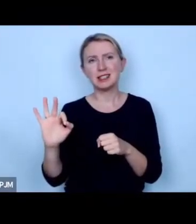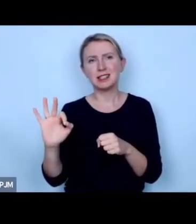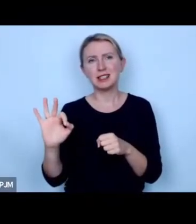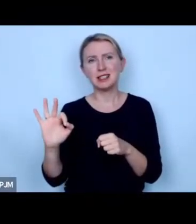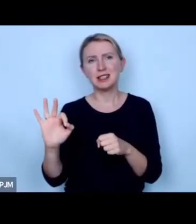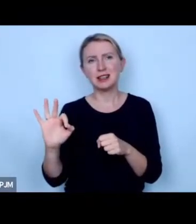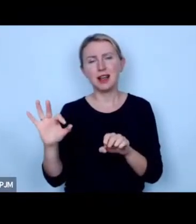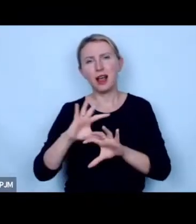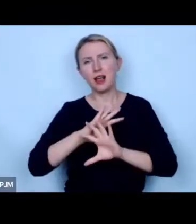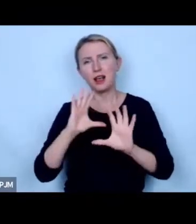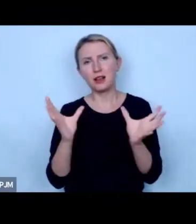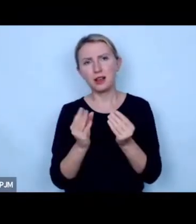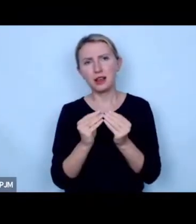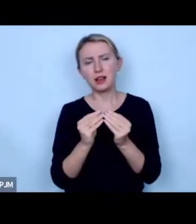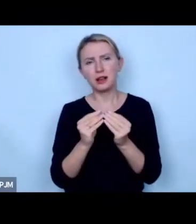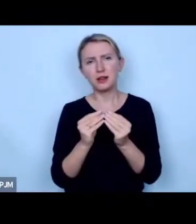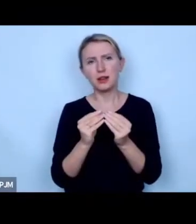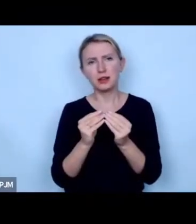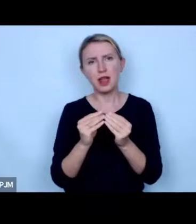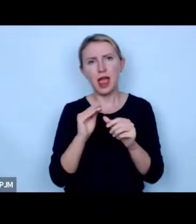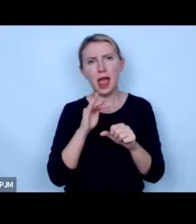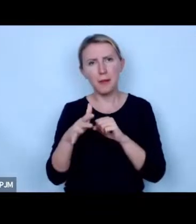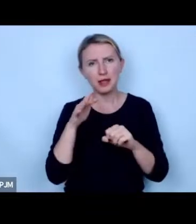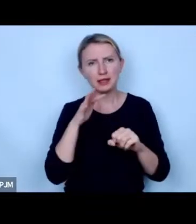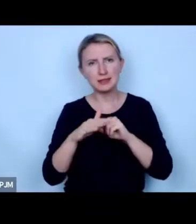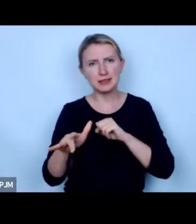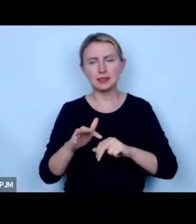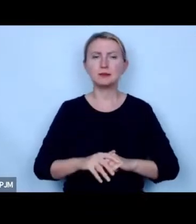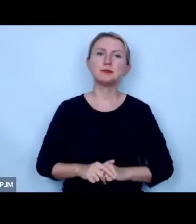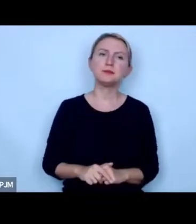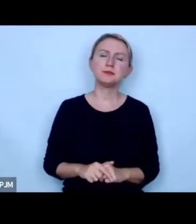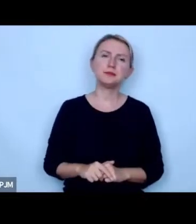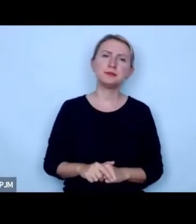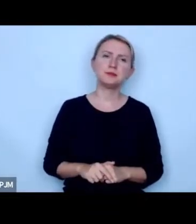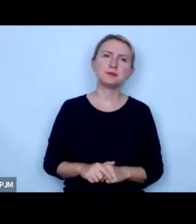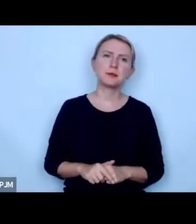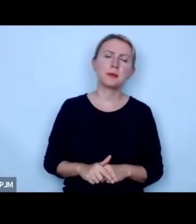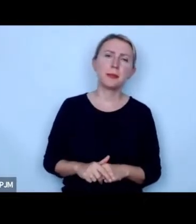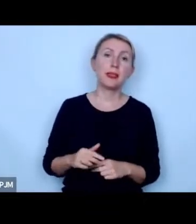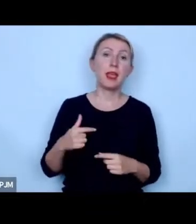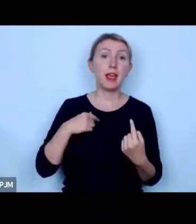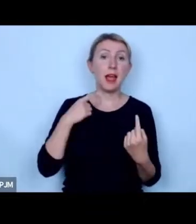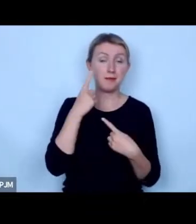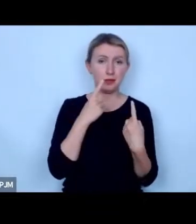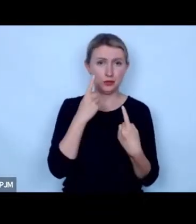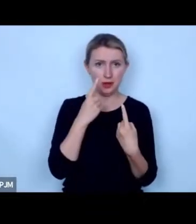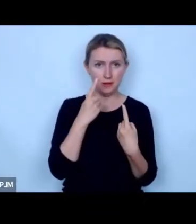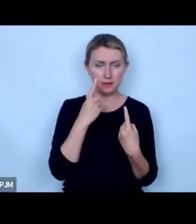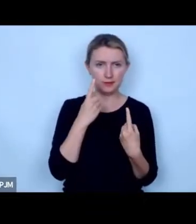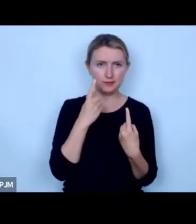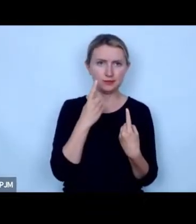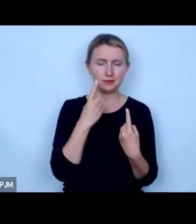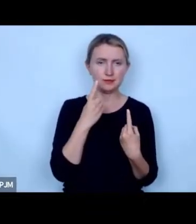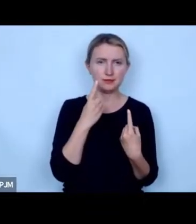wszystkich antropogenicznych emisji i sądzę że jakby by